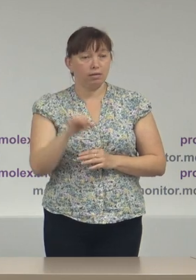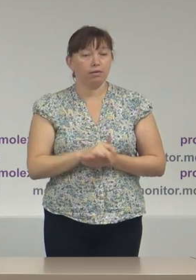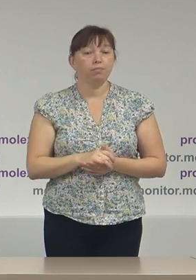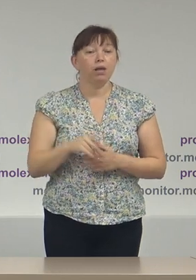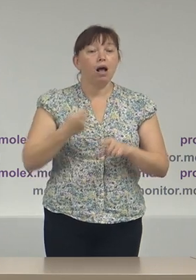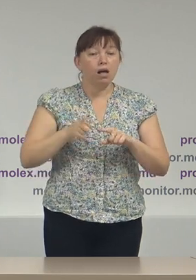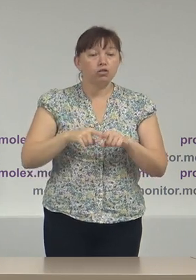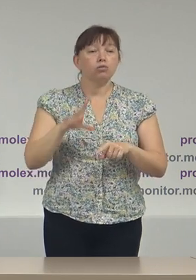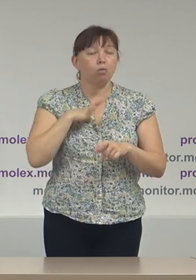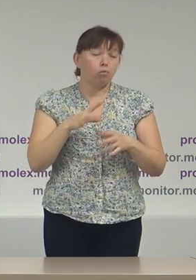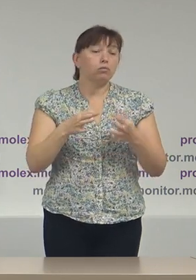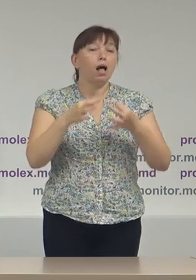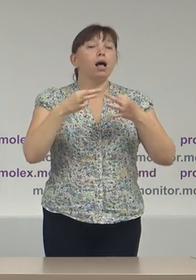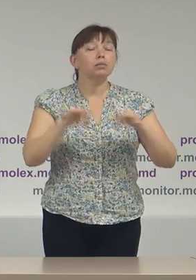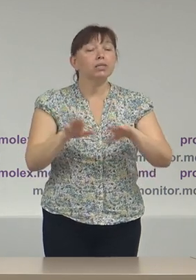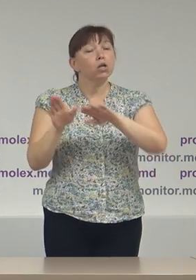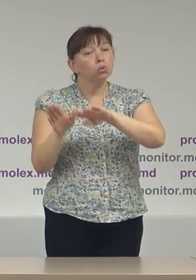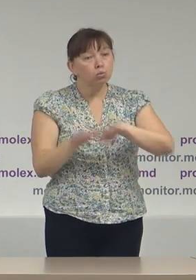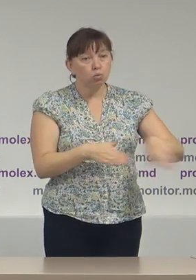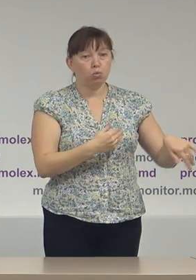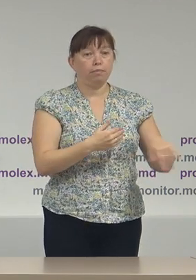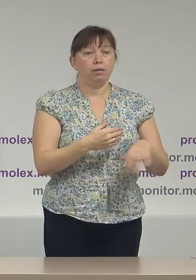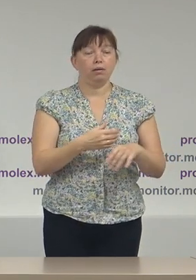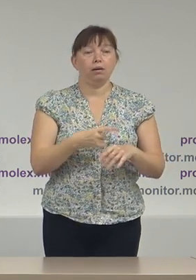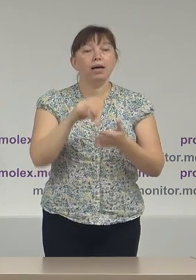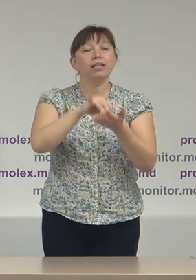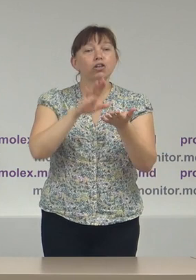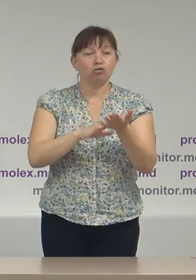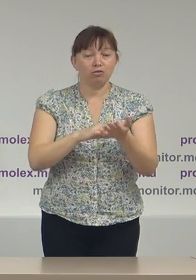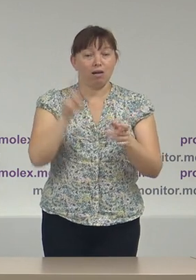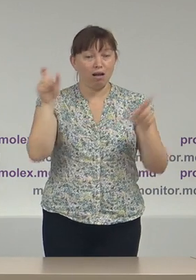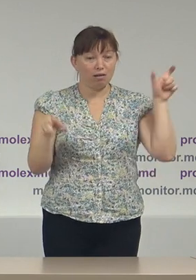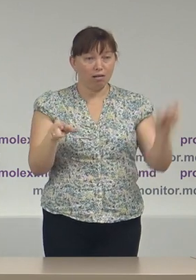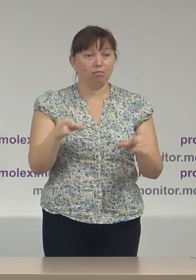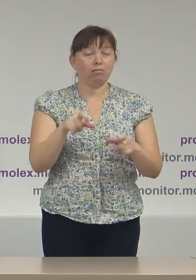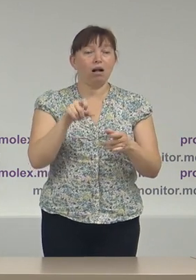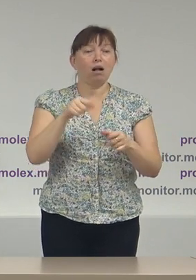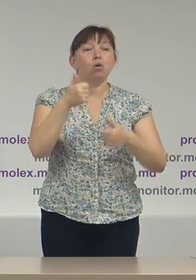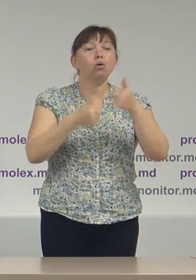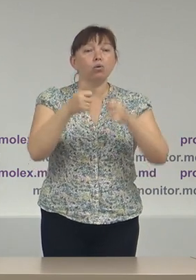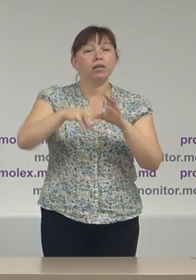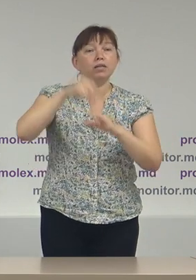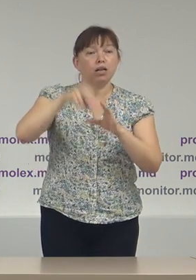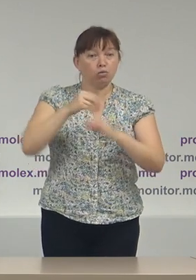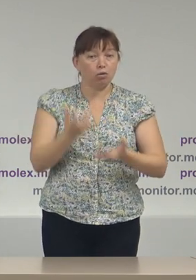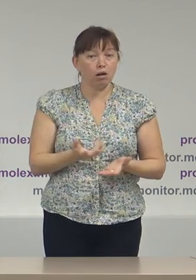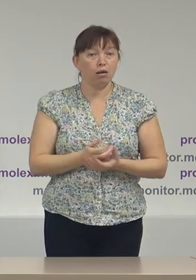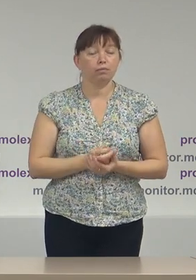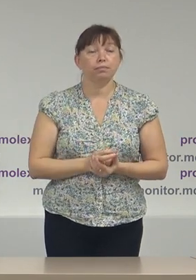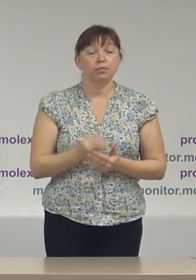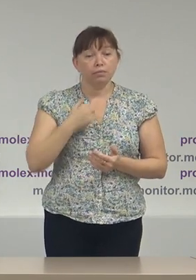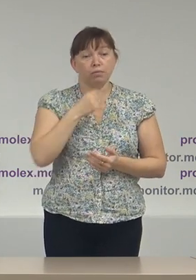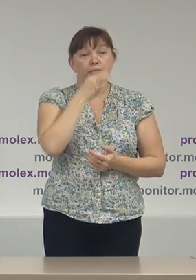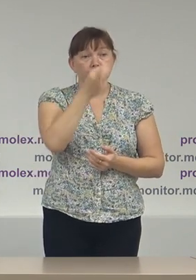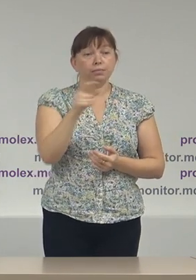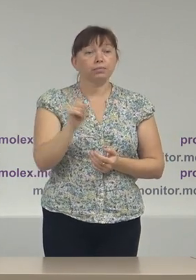fapte care au fost admise după înregistrarea de către ei în calitate de concurență electorală. Țin să precizez